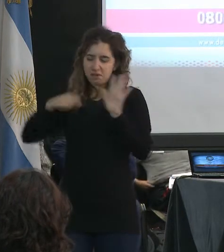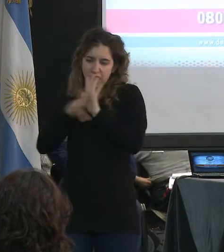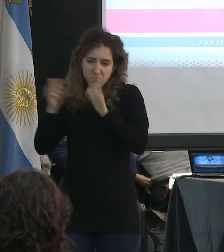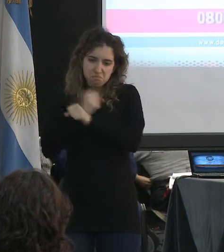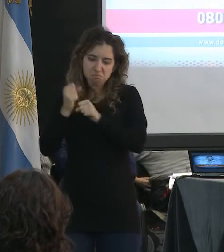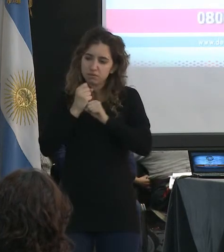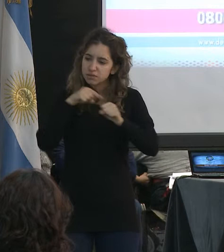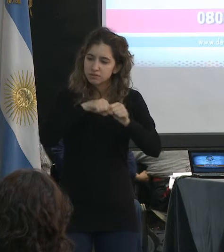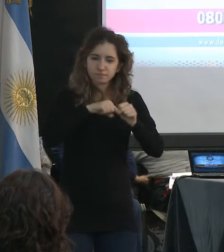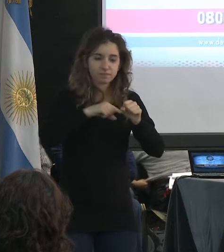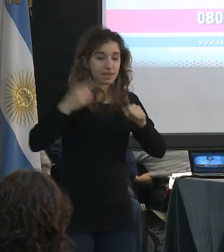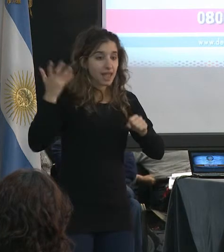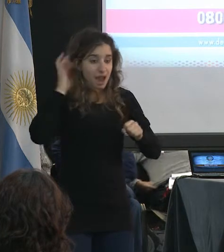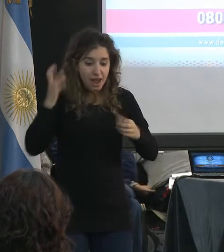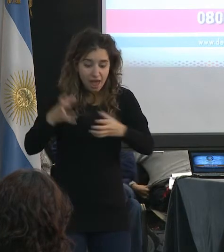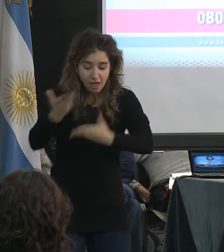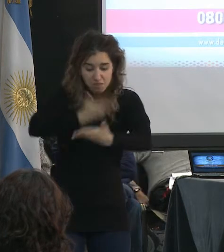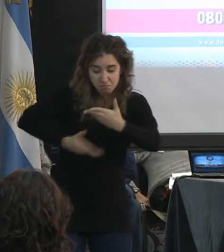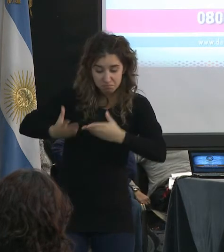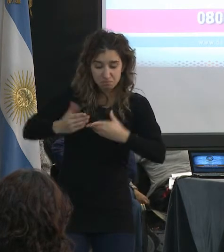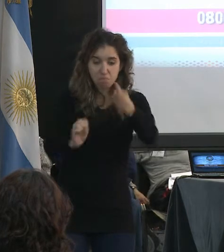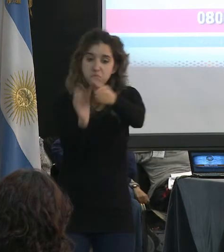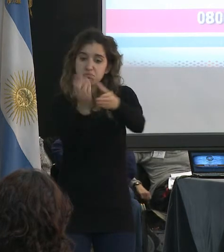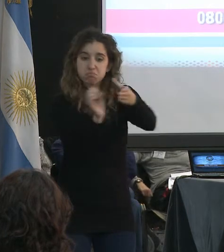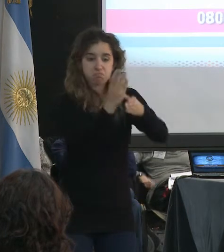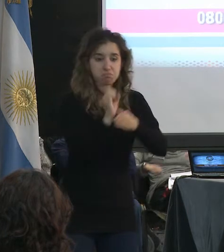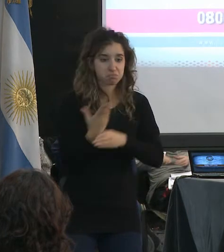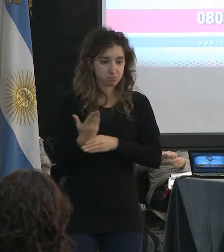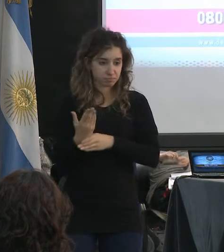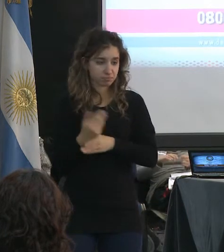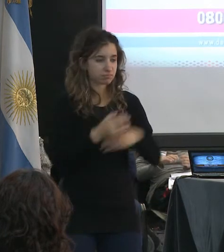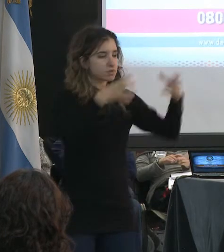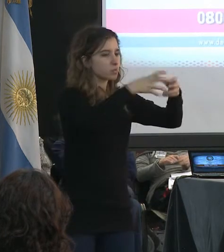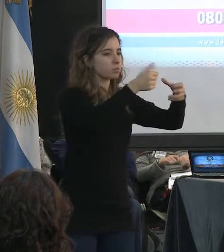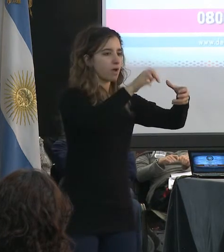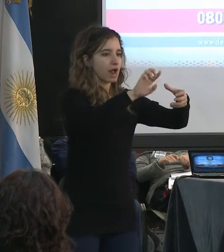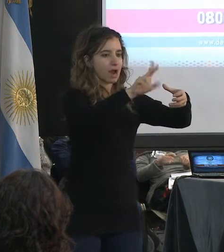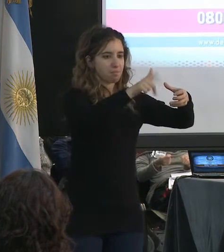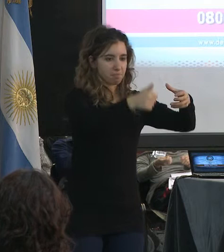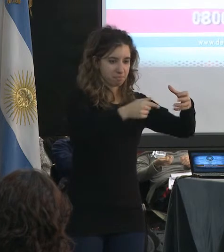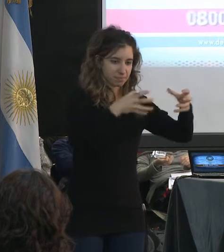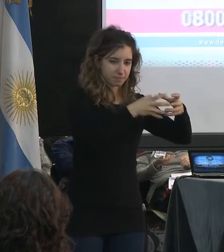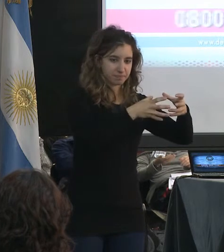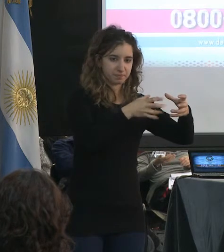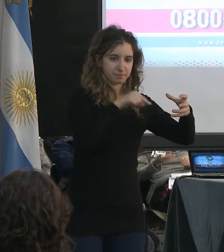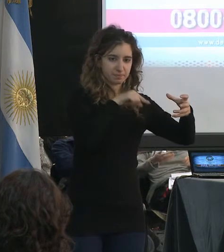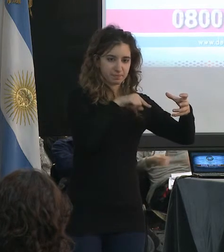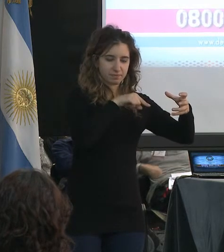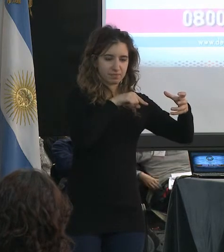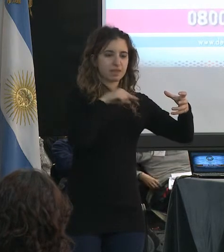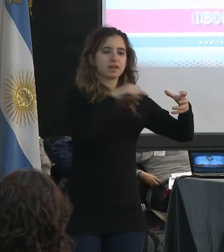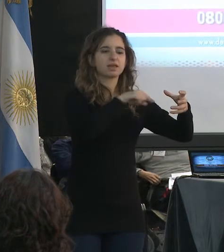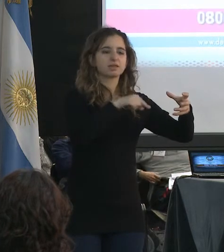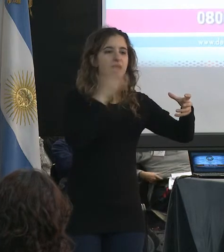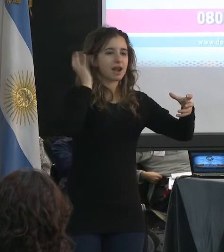Y nacieron las radios comunitarias. Entonces, tanto ARPA, que dice que representa a la Asociación de Responsabilidades Privadas de Argentina, que